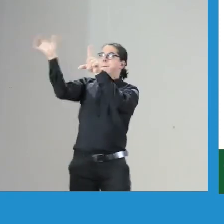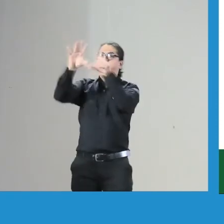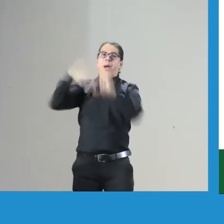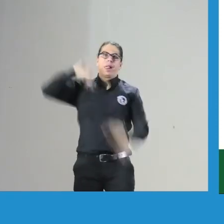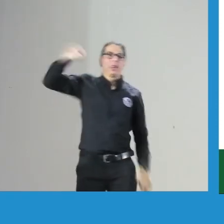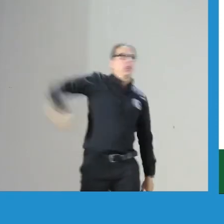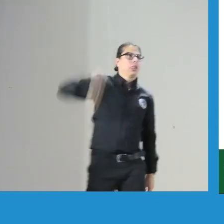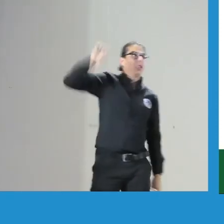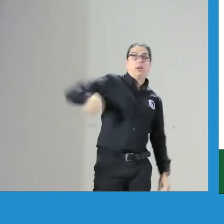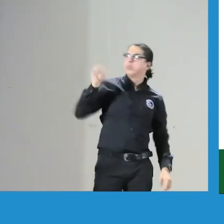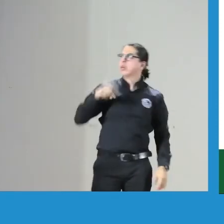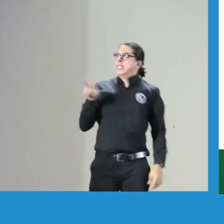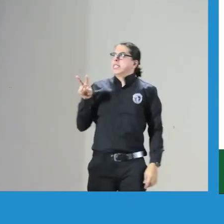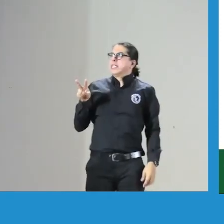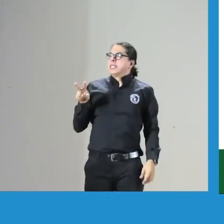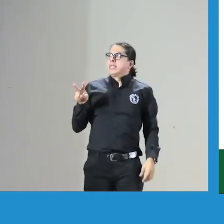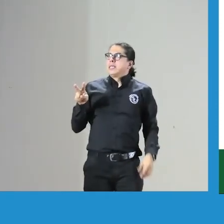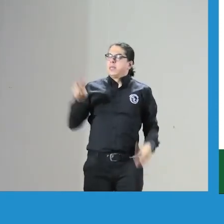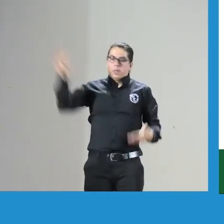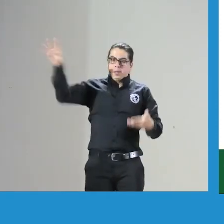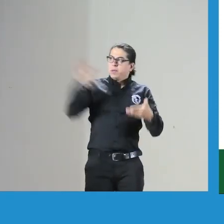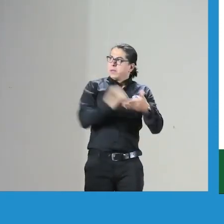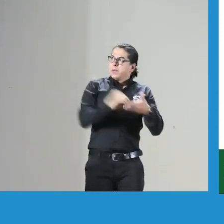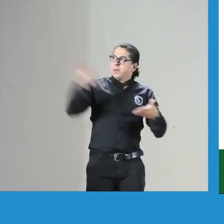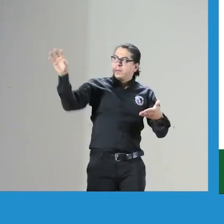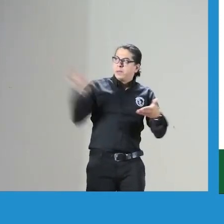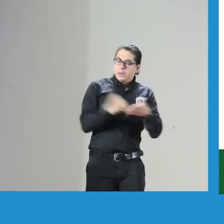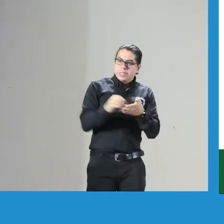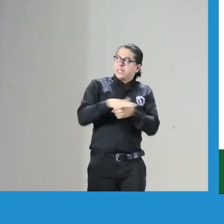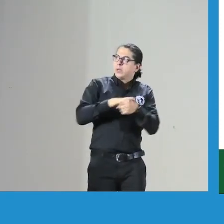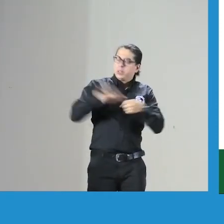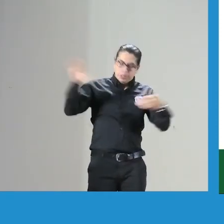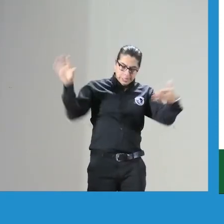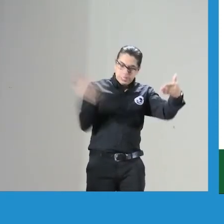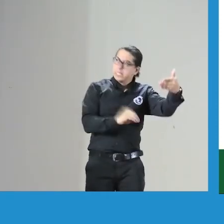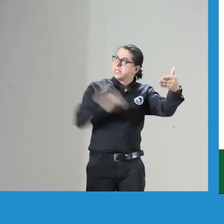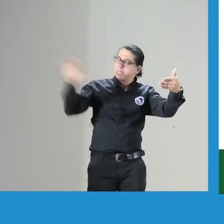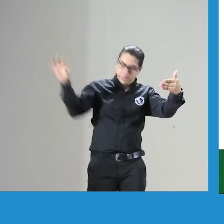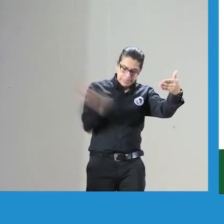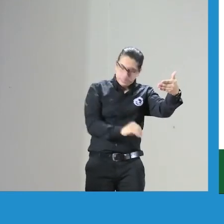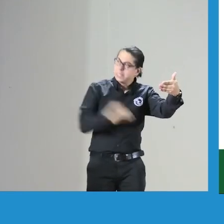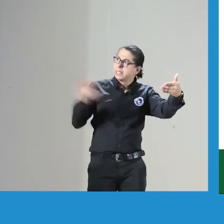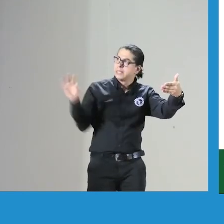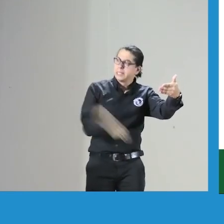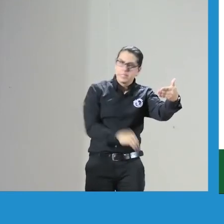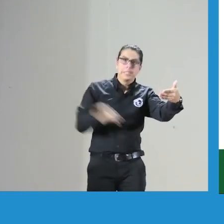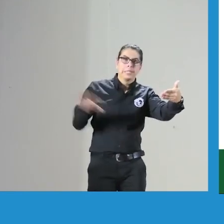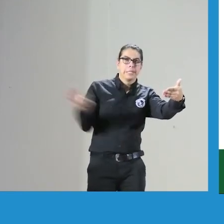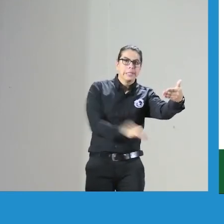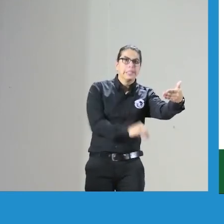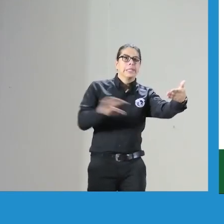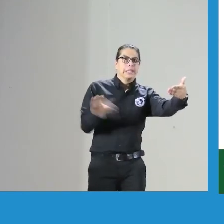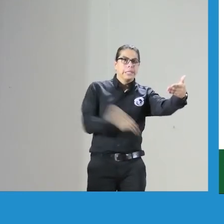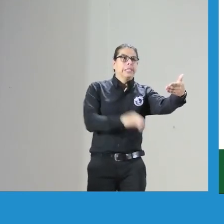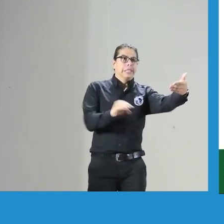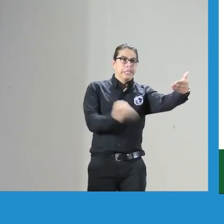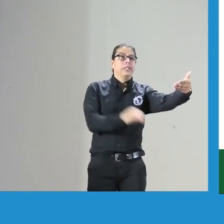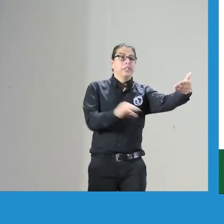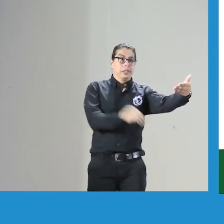ido documentando y no ha ignorado lo que aparece en las redes sociales todos esos comentarios que ustedes hacen y llegan allí obviamente